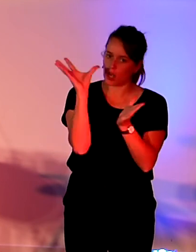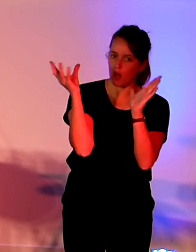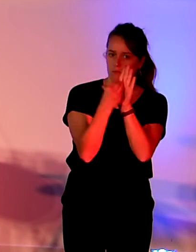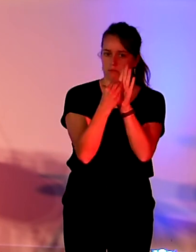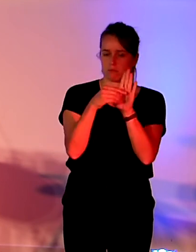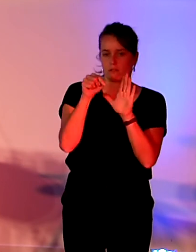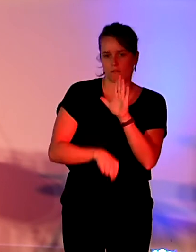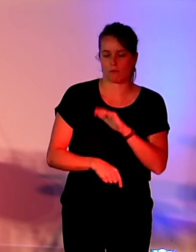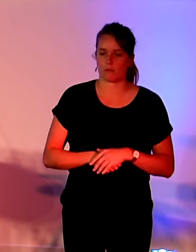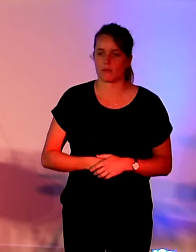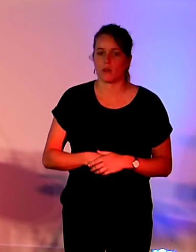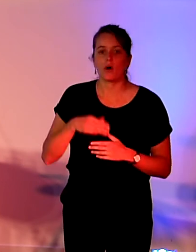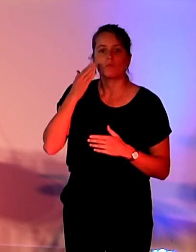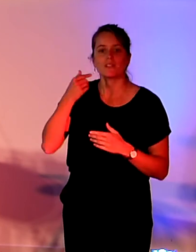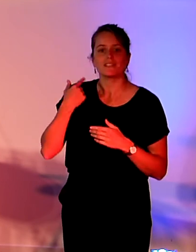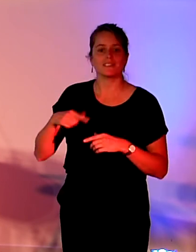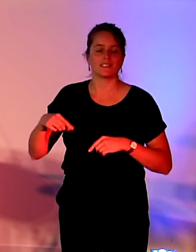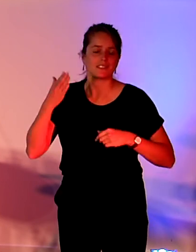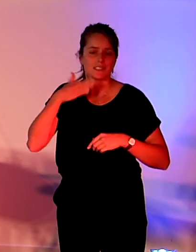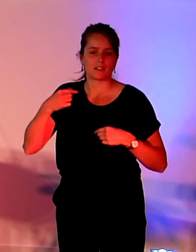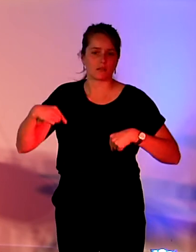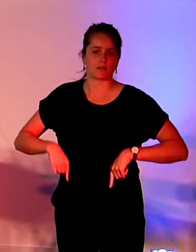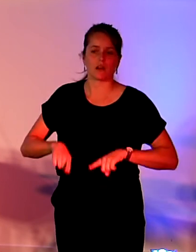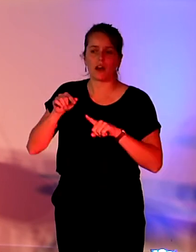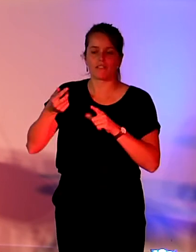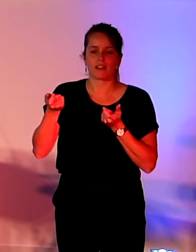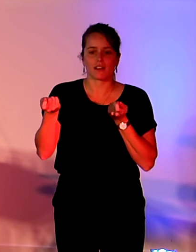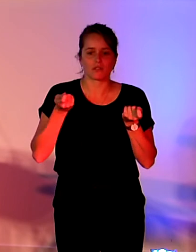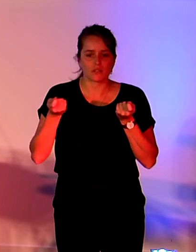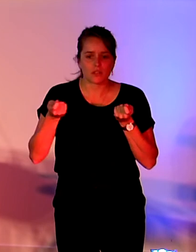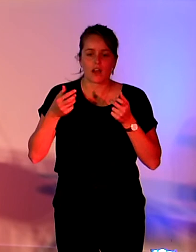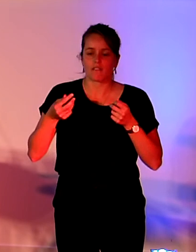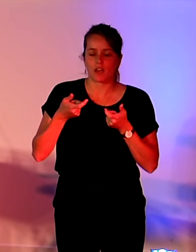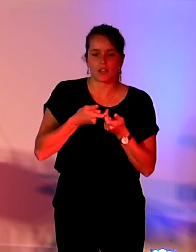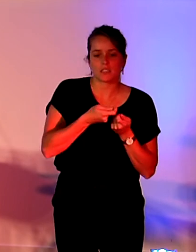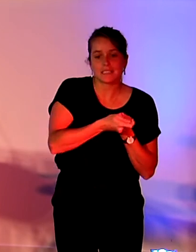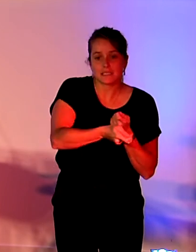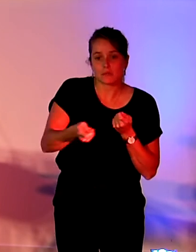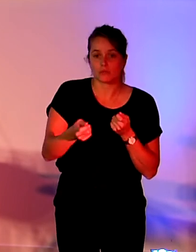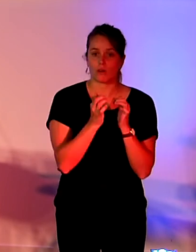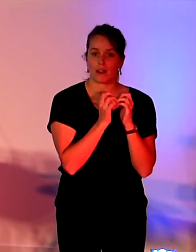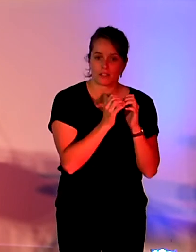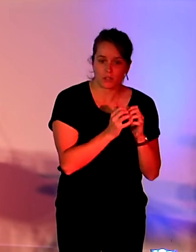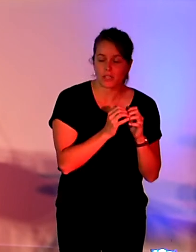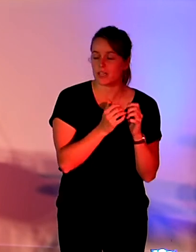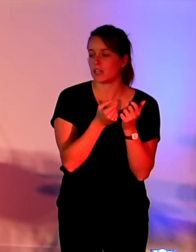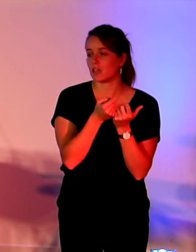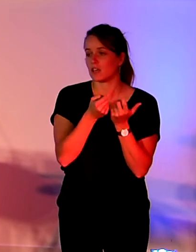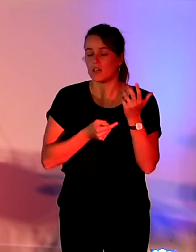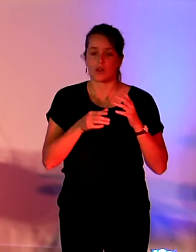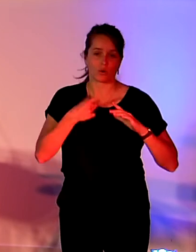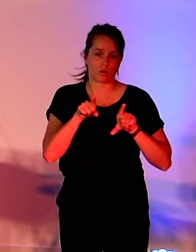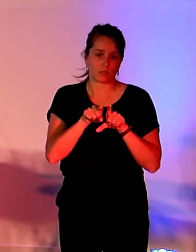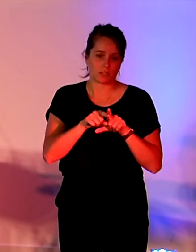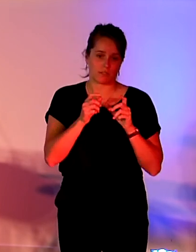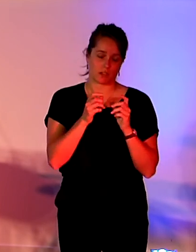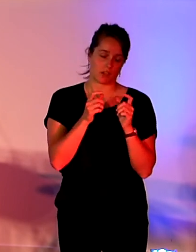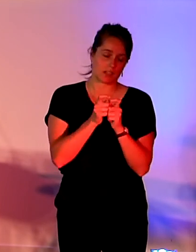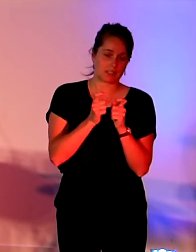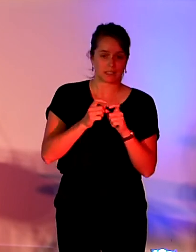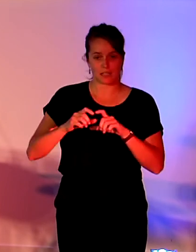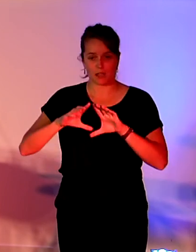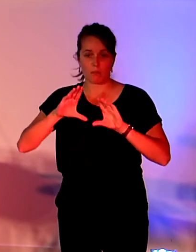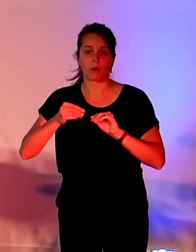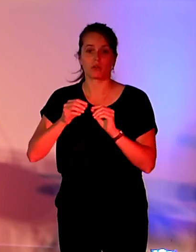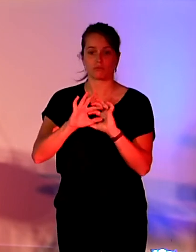l'autorité de régulation des communications électroniques des postes et de la distribution et de la presse, donc l'ARCEP, qui a publié son rapport pour un